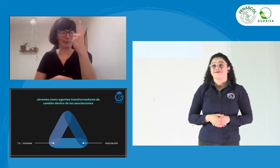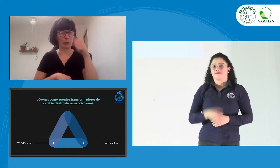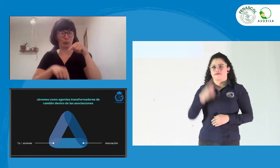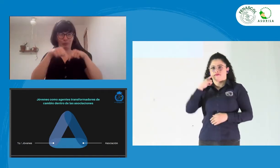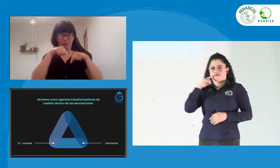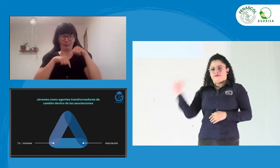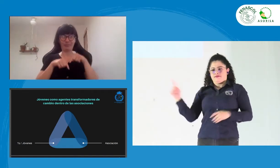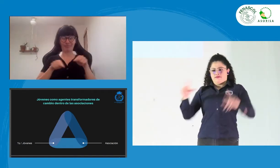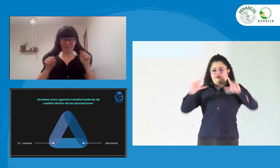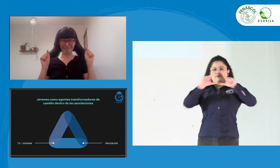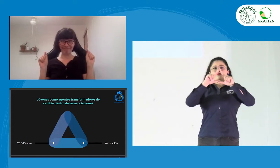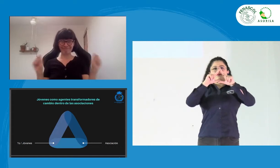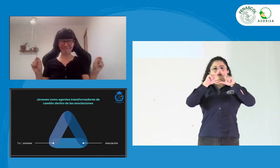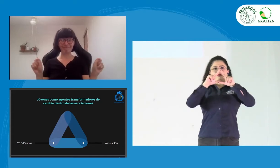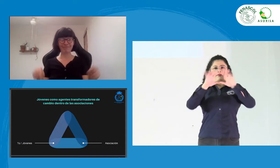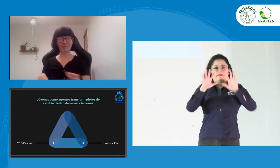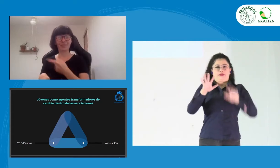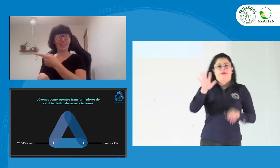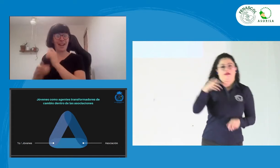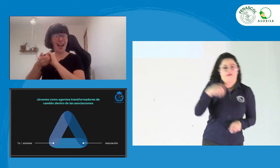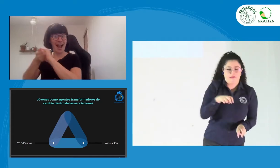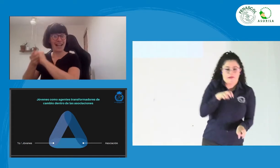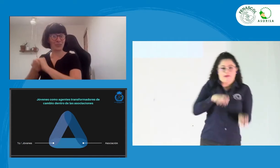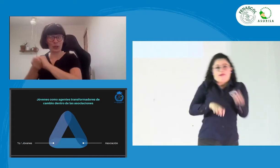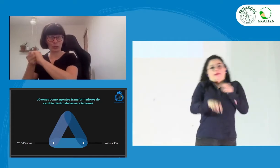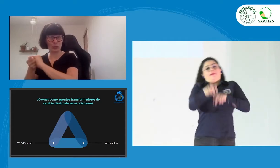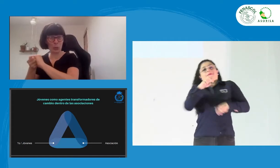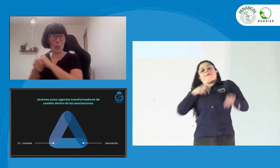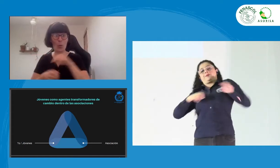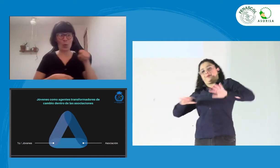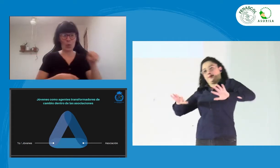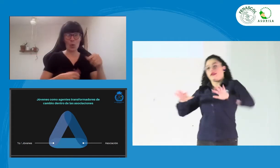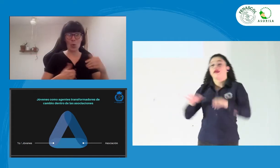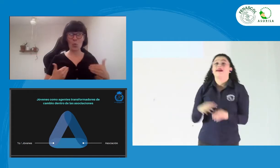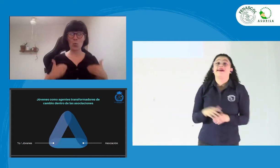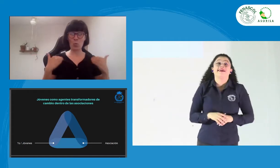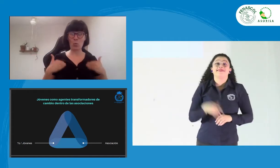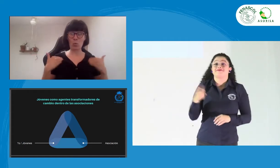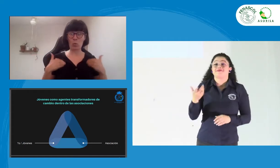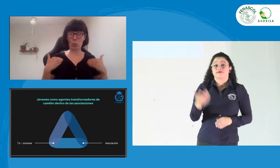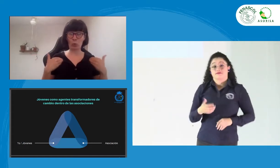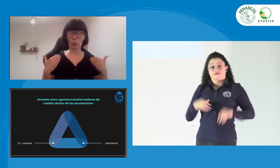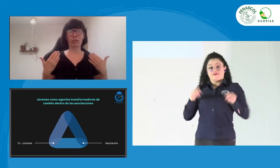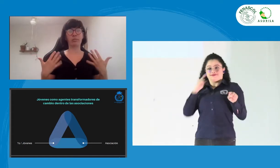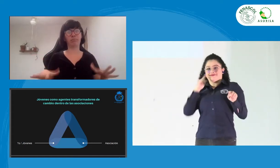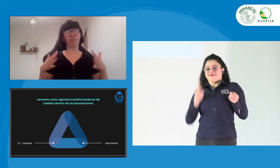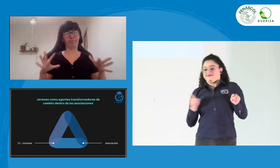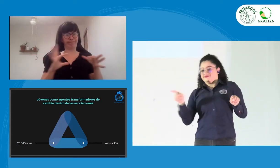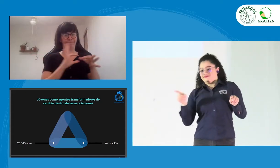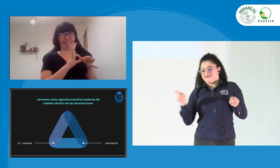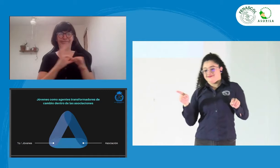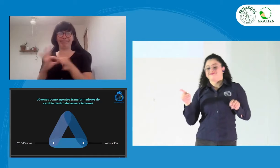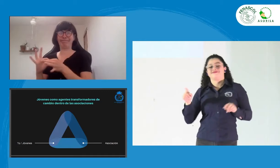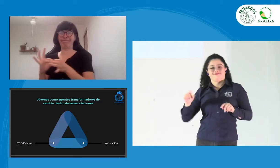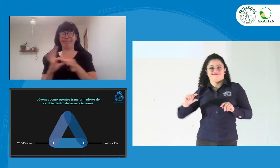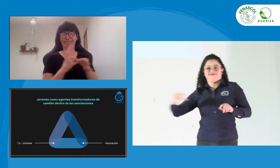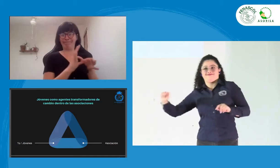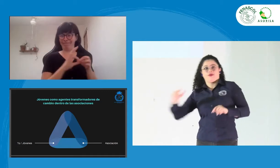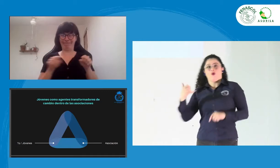Esta triada, por un lado, si nosotros nos devolvemos un poco, vamos a ver las bases. Son las asociaciones y la